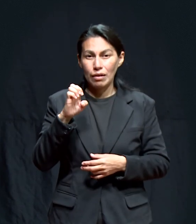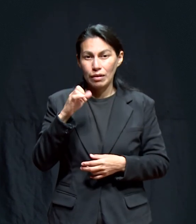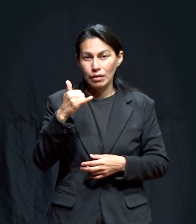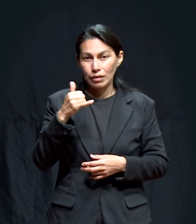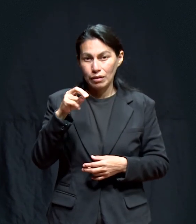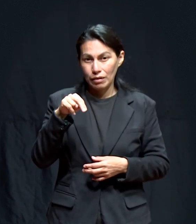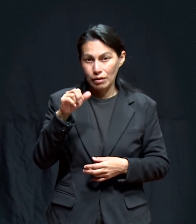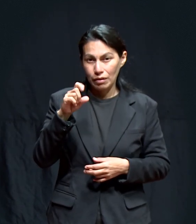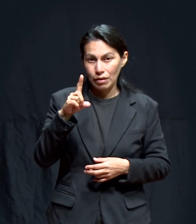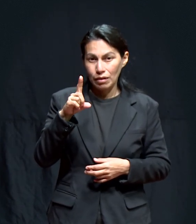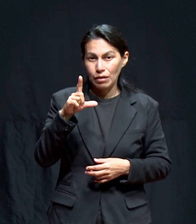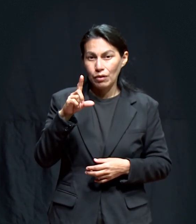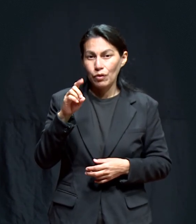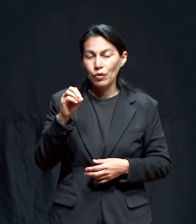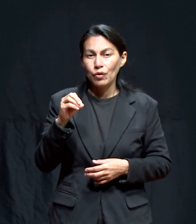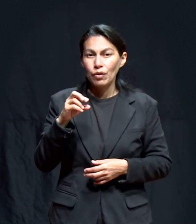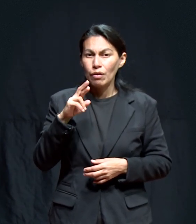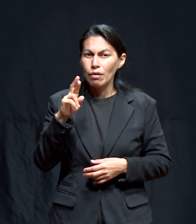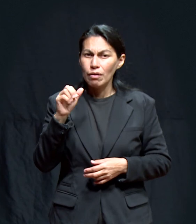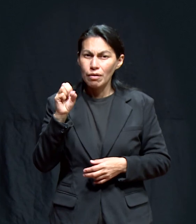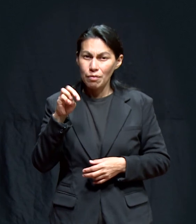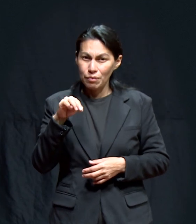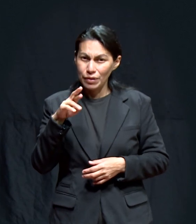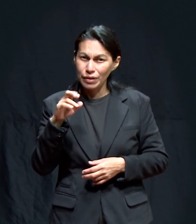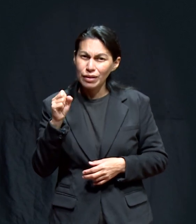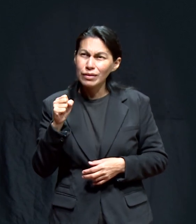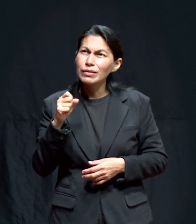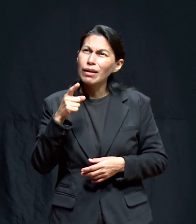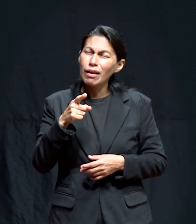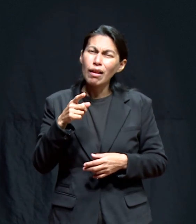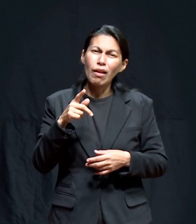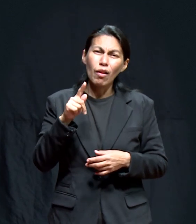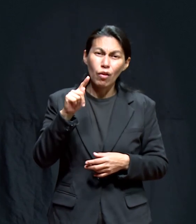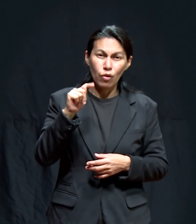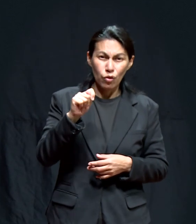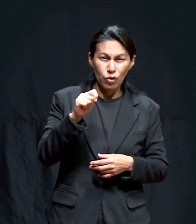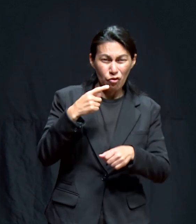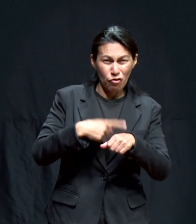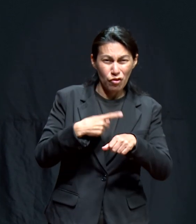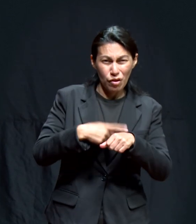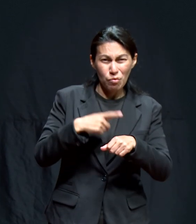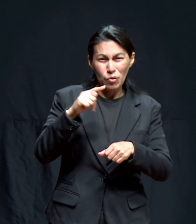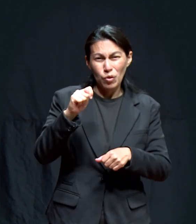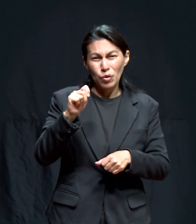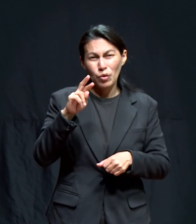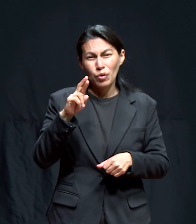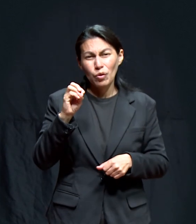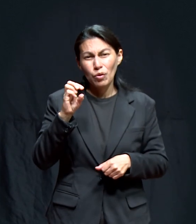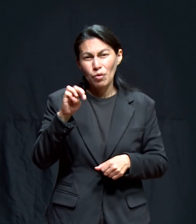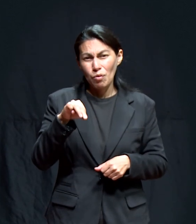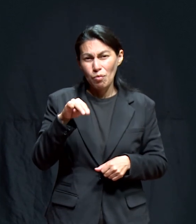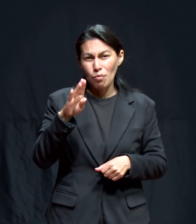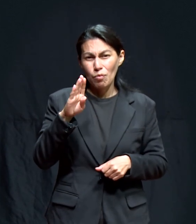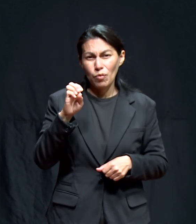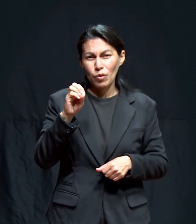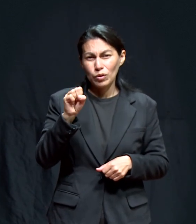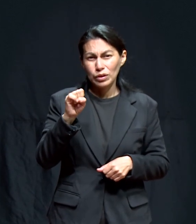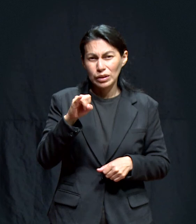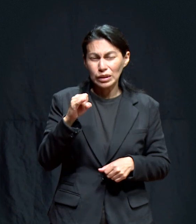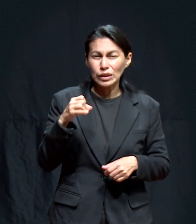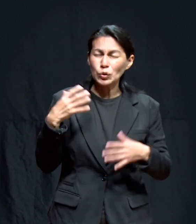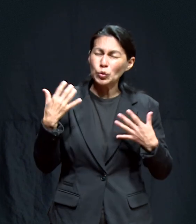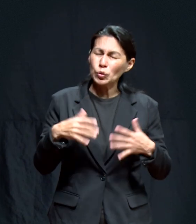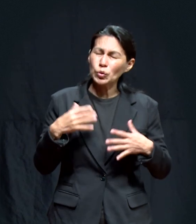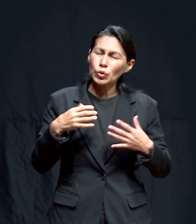Ramírez Ya tiene trombosis Pues vamos a unirnos Contigo Mónica Y deseamos